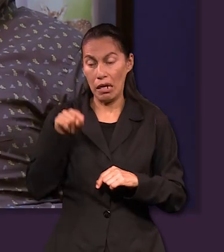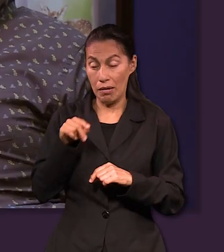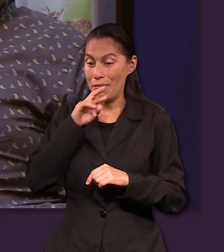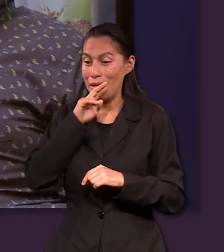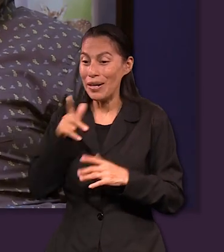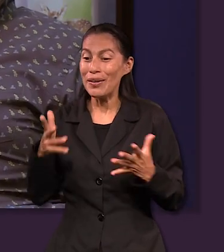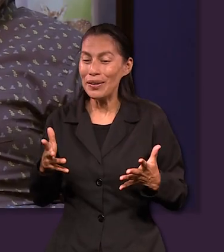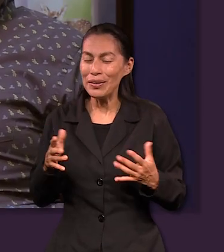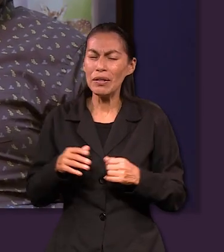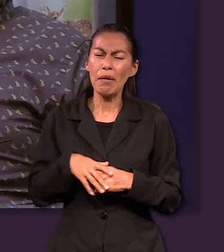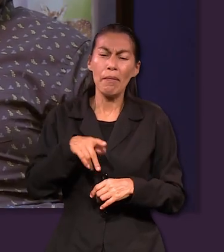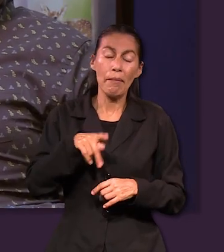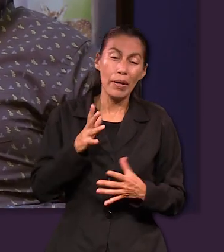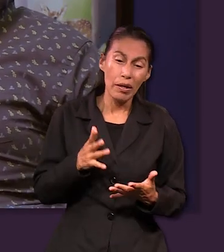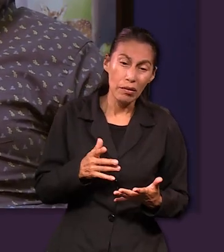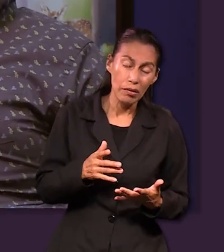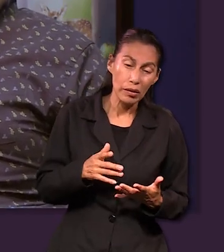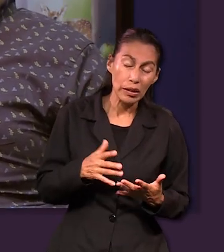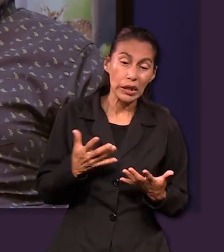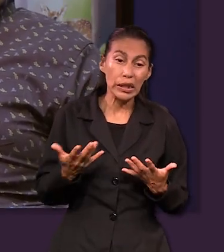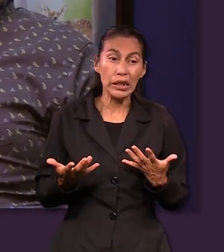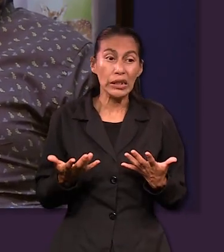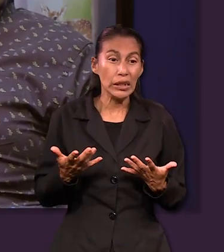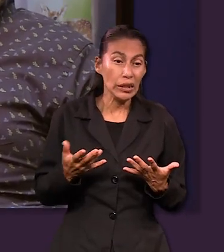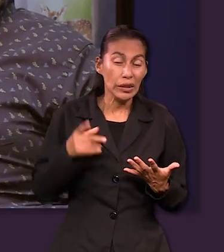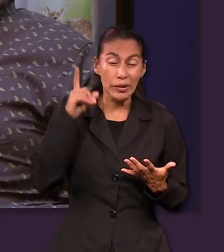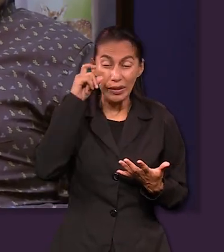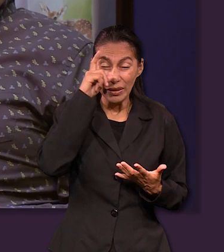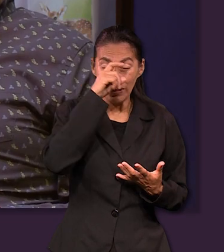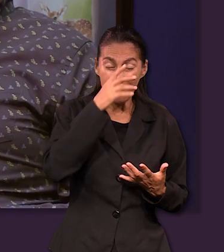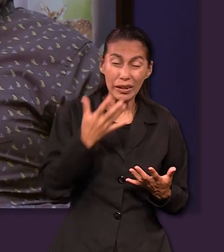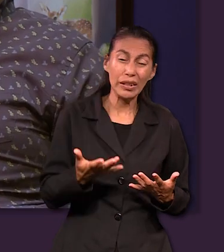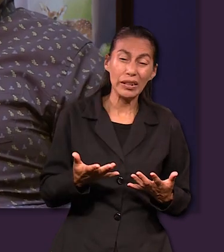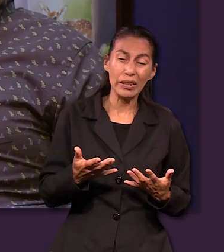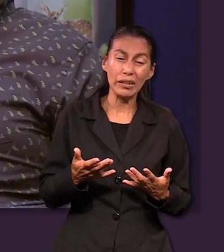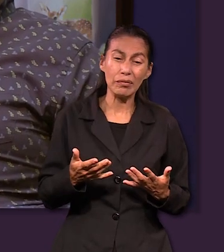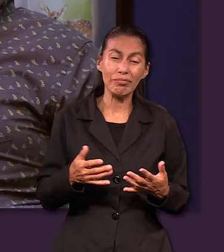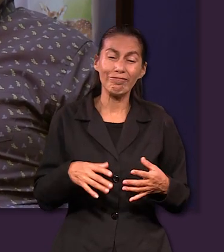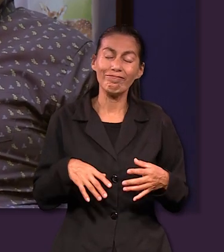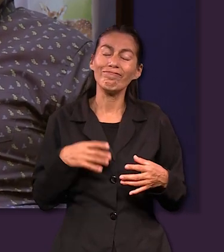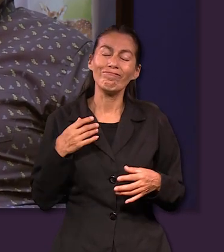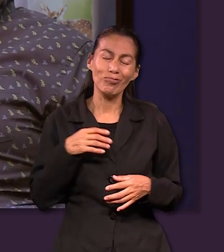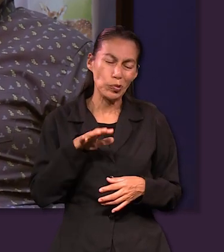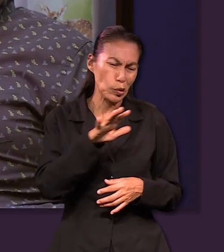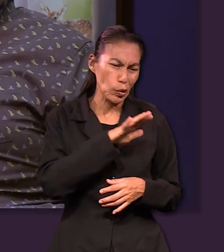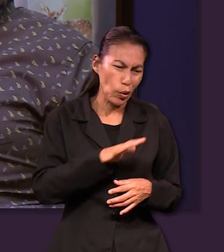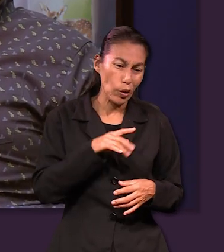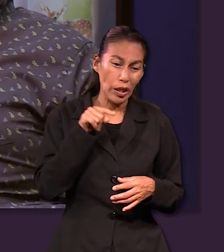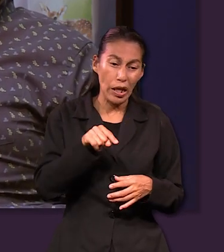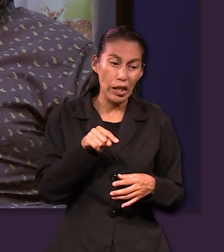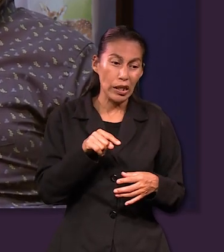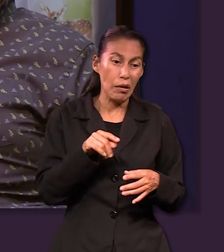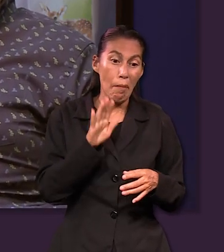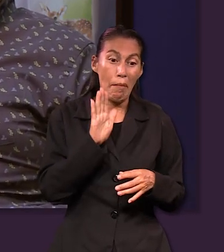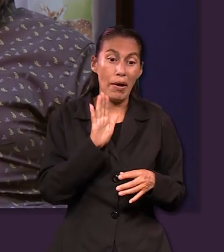de salir de la esclavitud, tal vez con la esperanza de estar mejor, pero de pronto se encuentran en esta